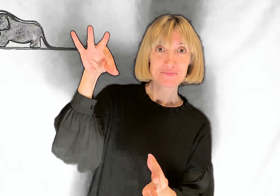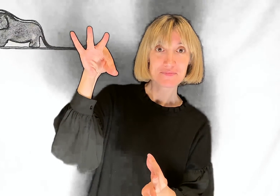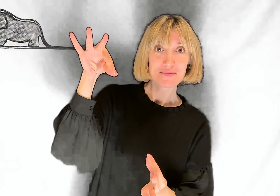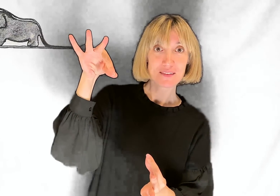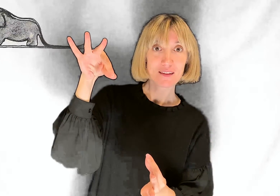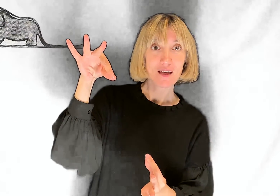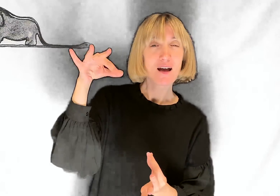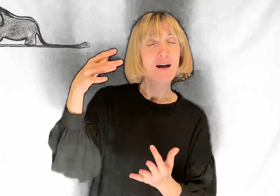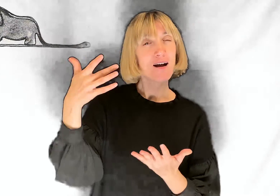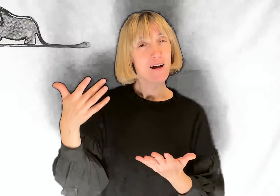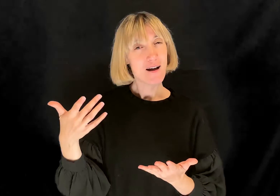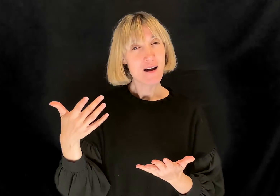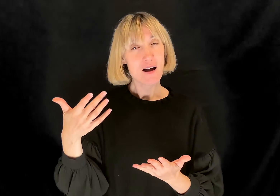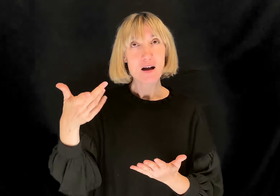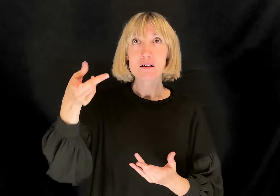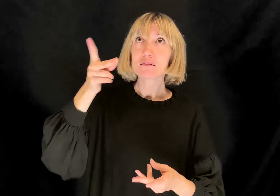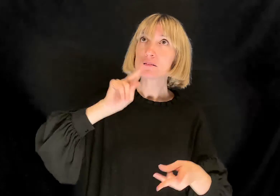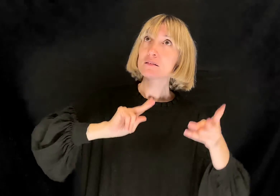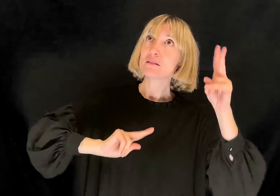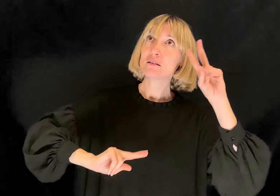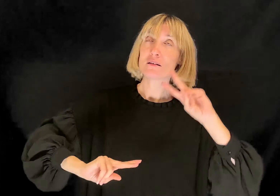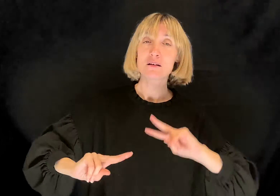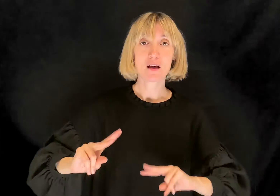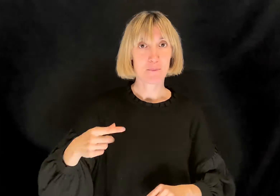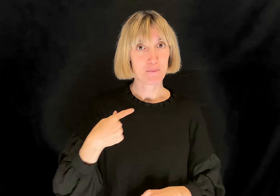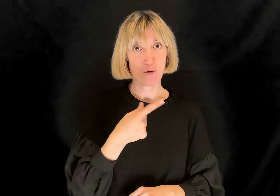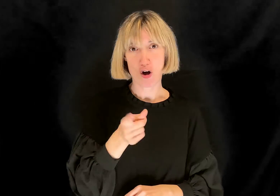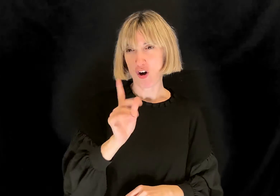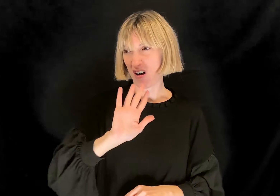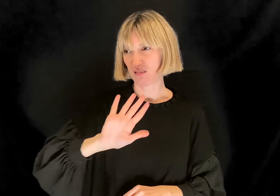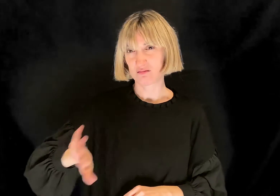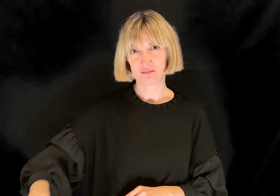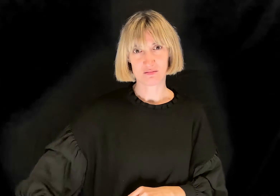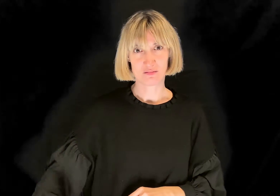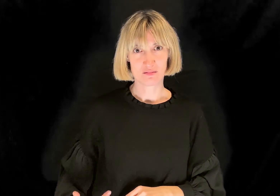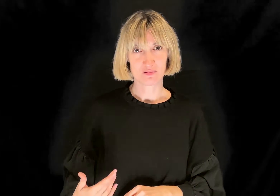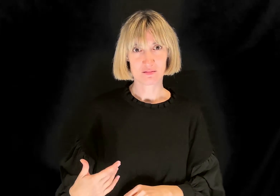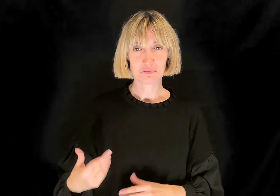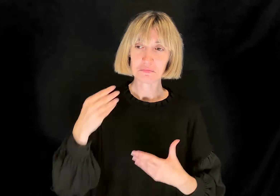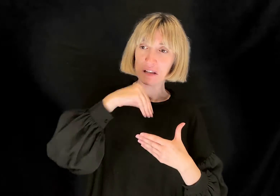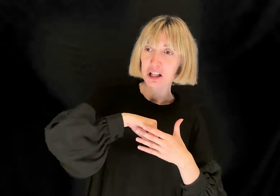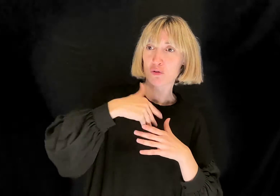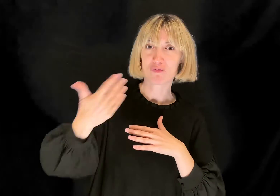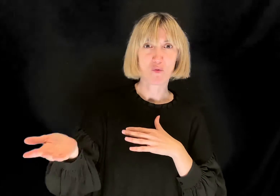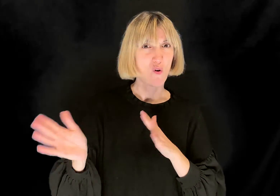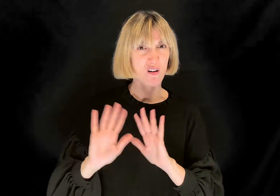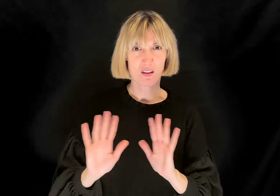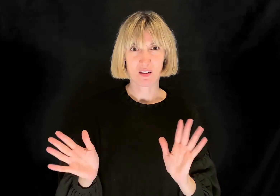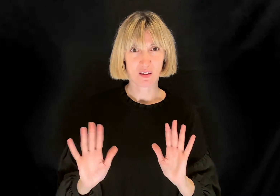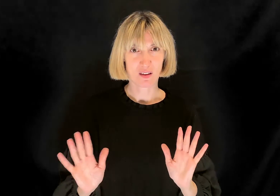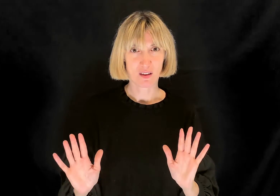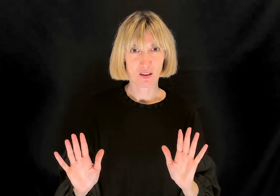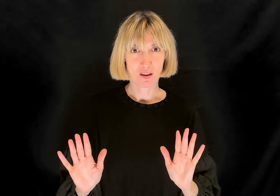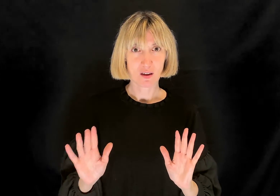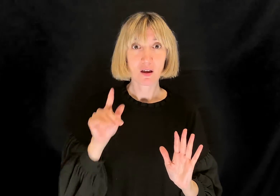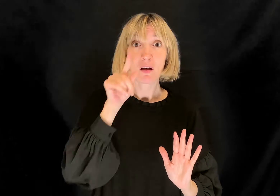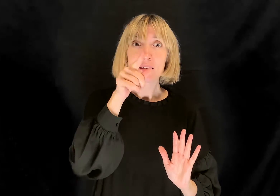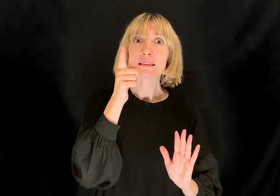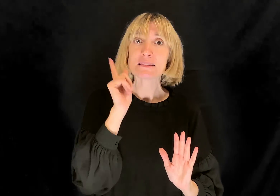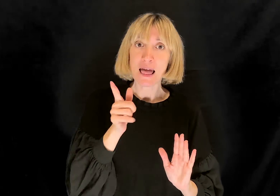Questa volta mi risposero di lasciare da parte i boa, sia di fuori che di dentro, e di applicarmi invece alla